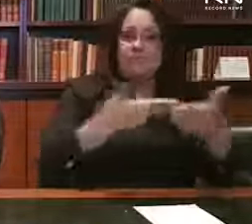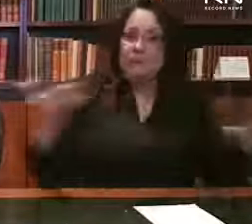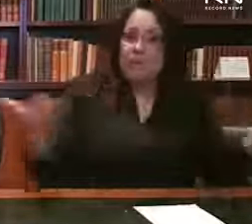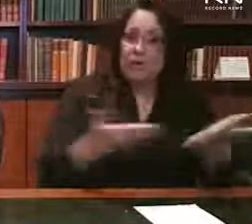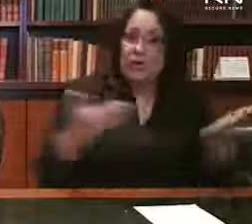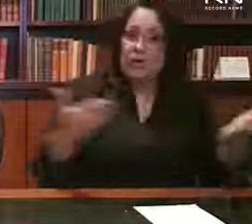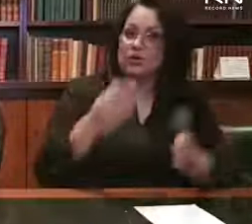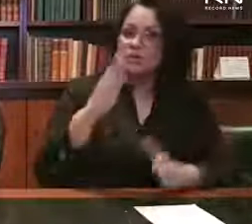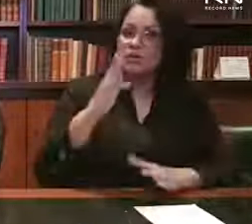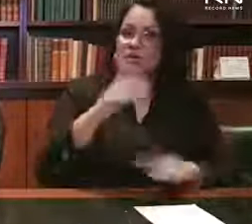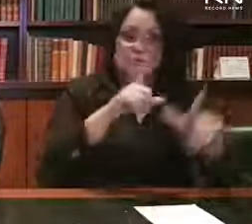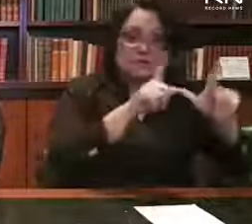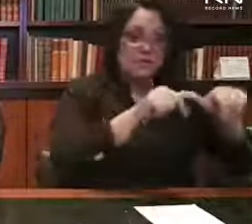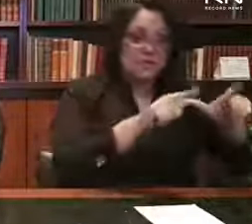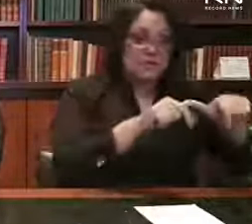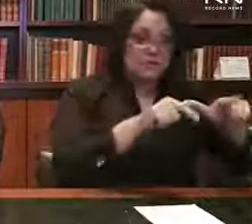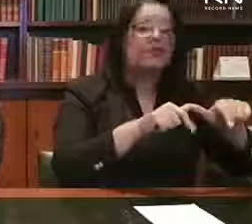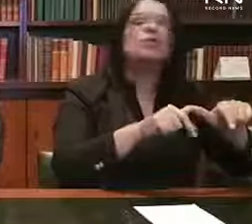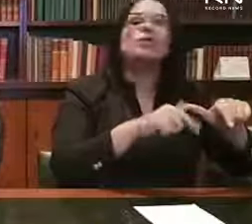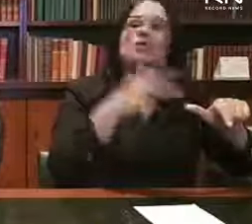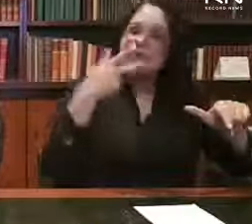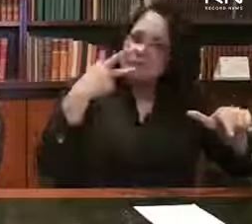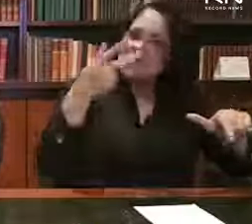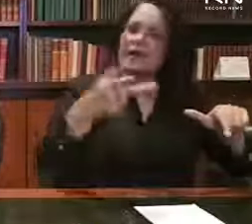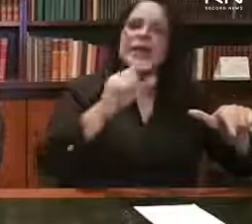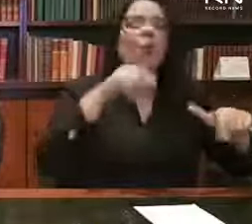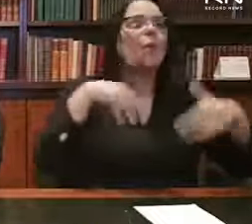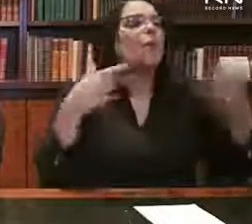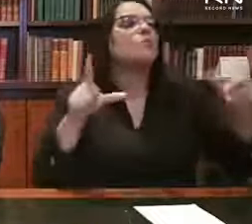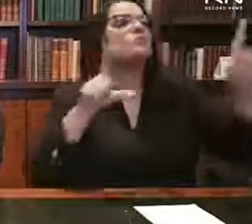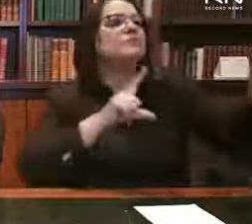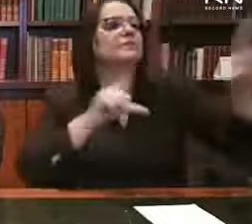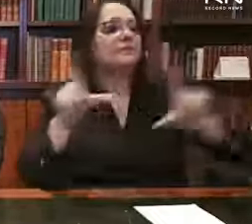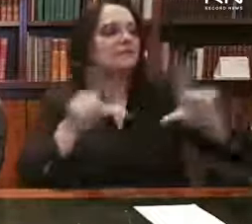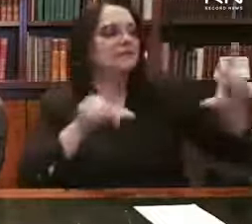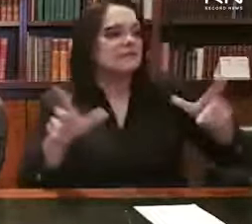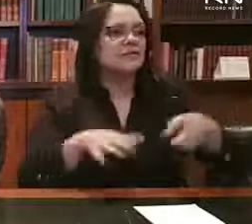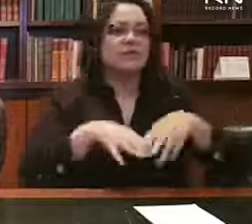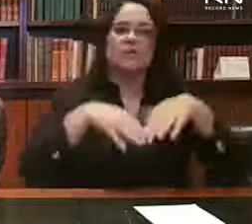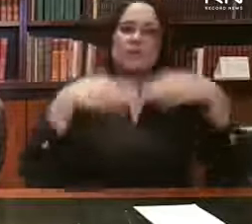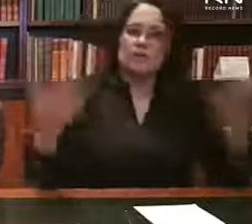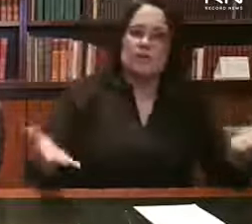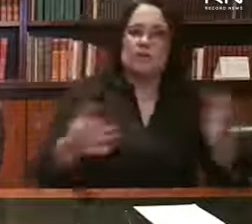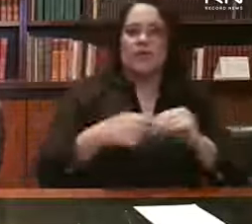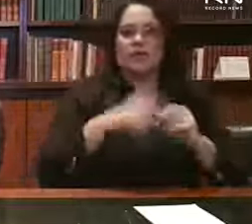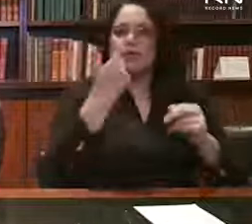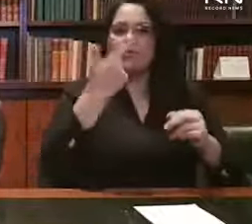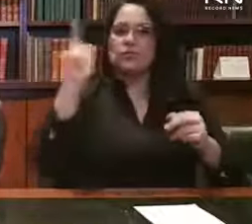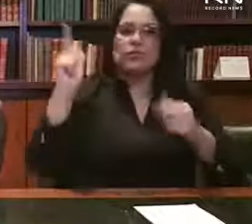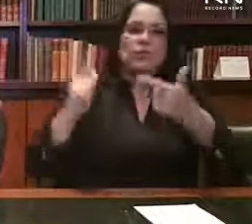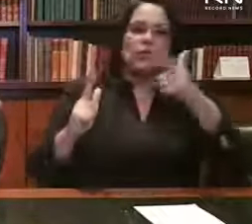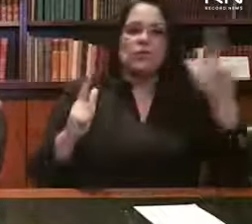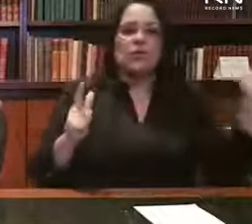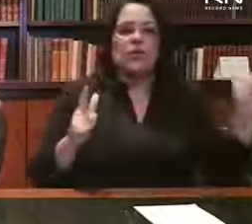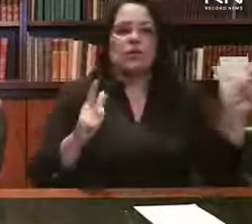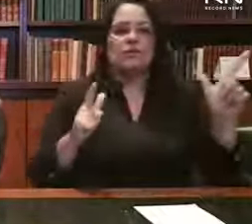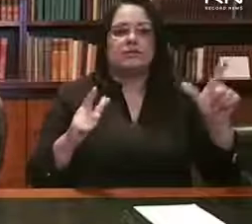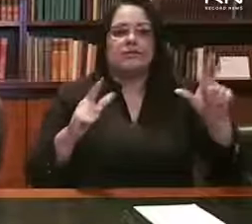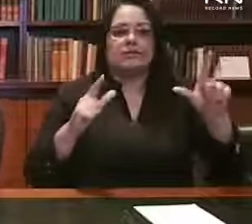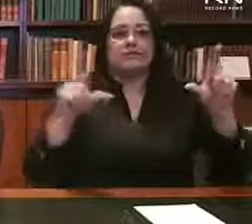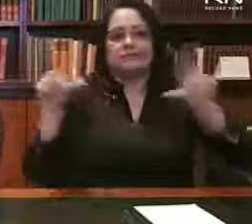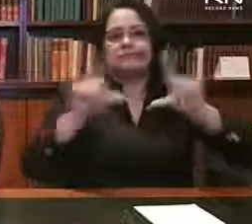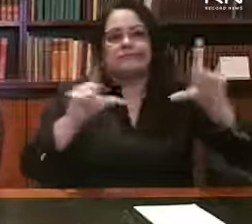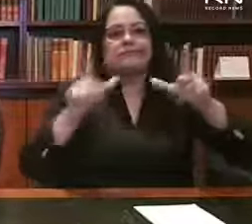na imagem do Flamengo. O Bangu diz qual televisão, outra mídia